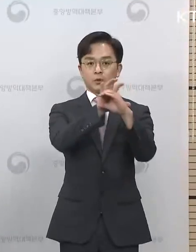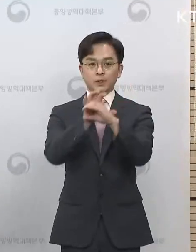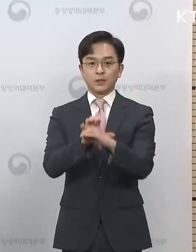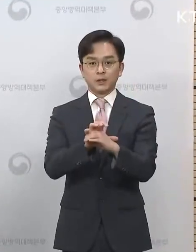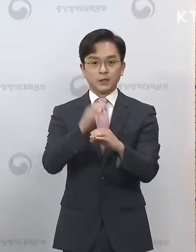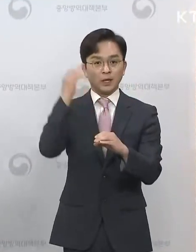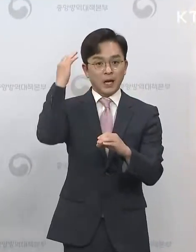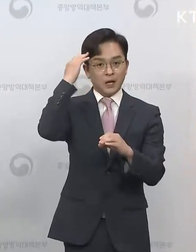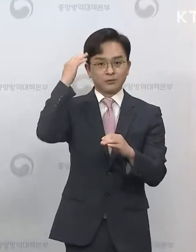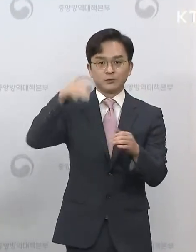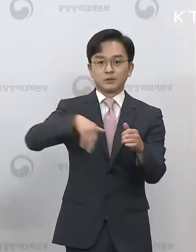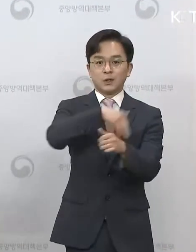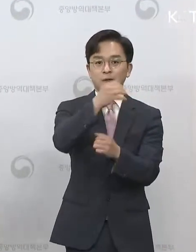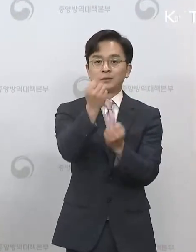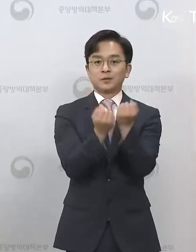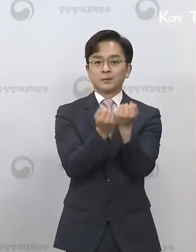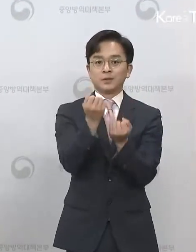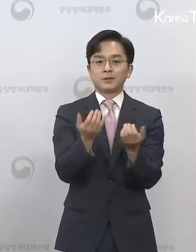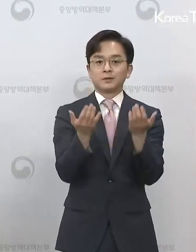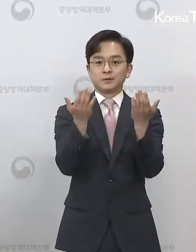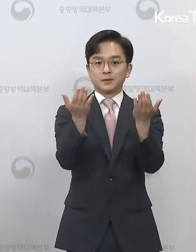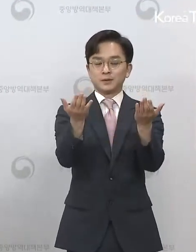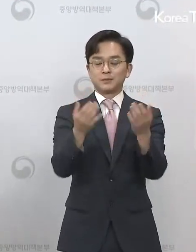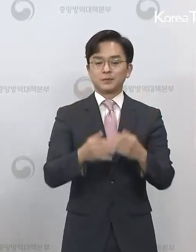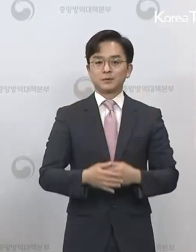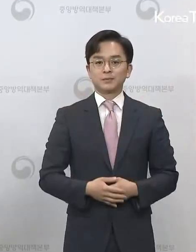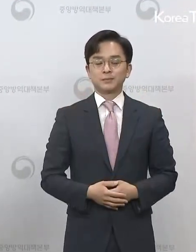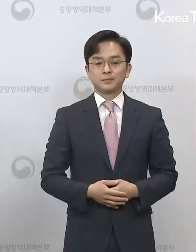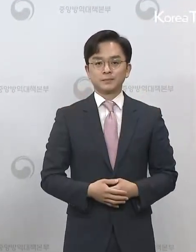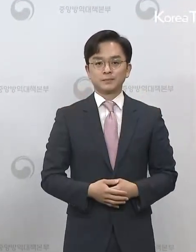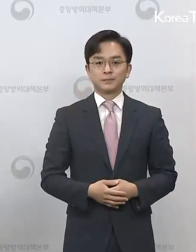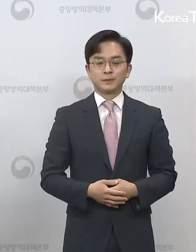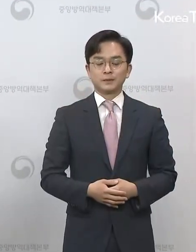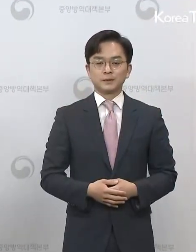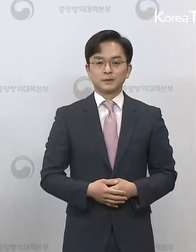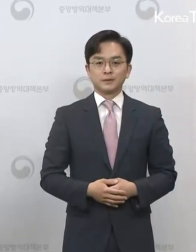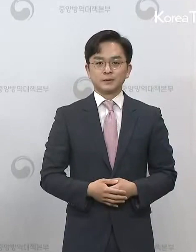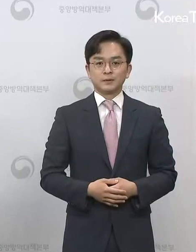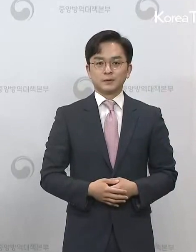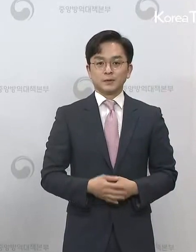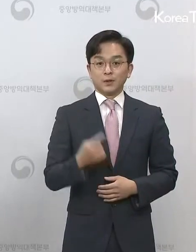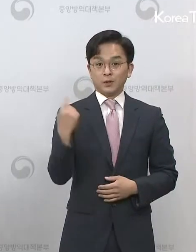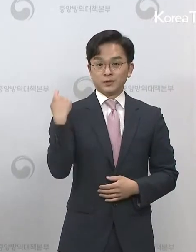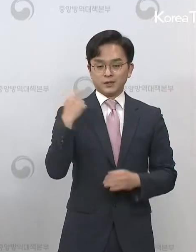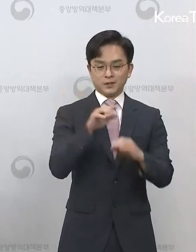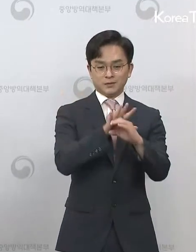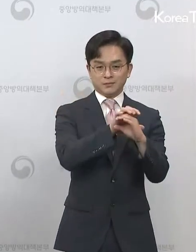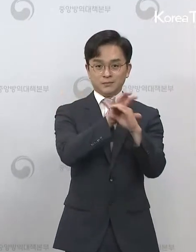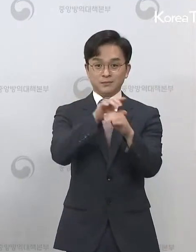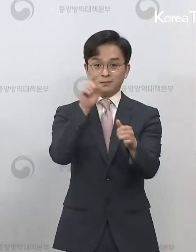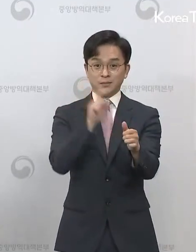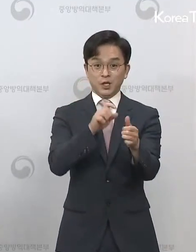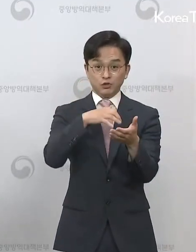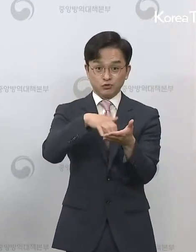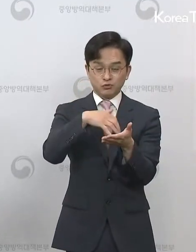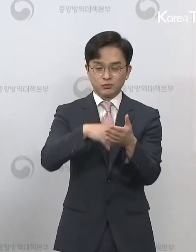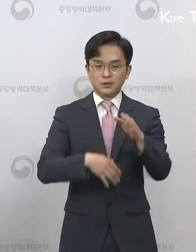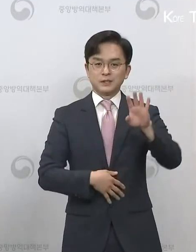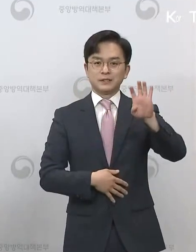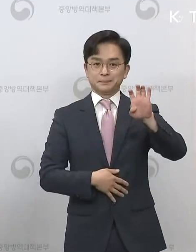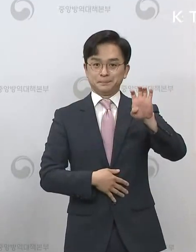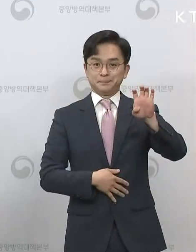감염증 1구 국내 발생 현황을 말씀드리겠습니다. 5월 27일 현재 신규 확진자는 40명이